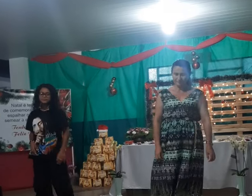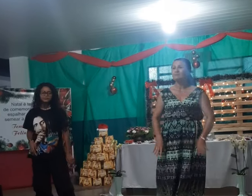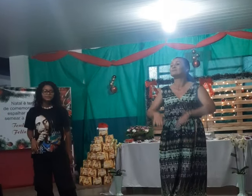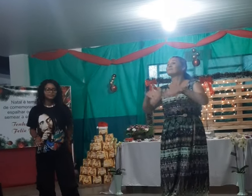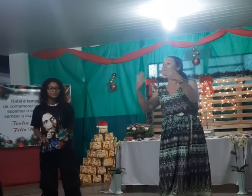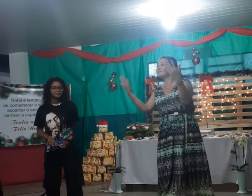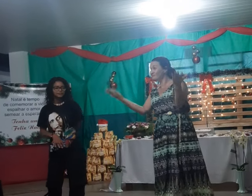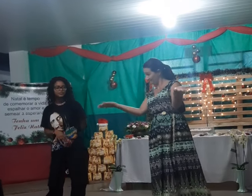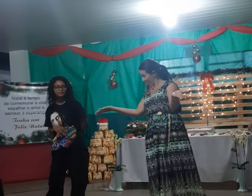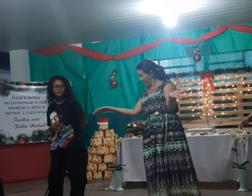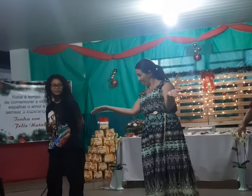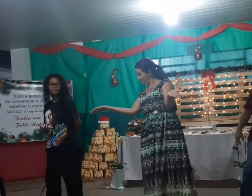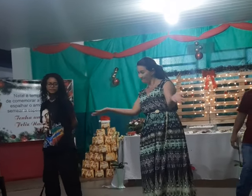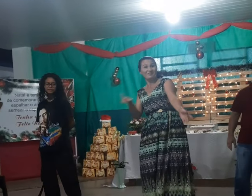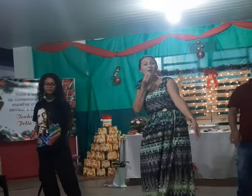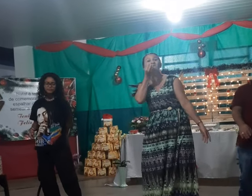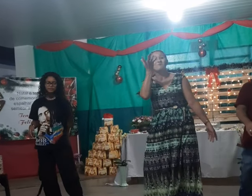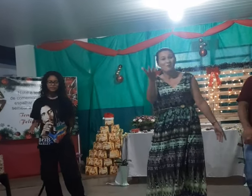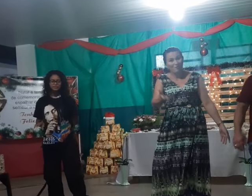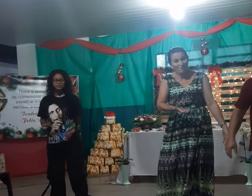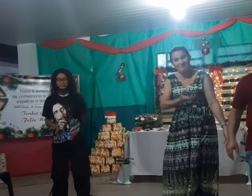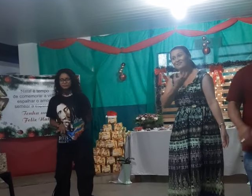então Natal,